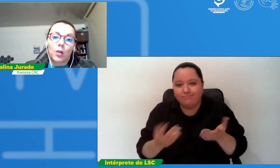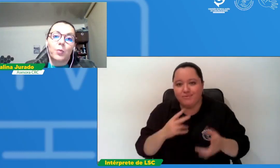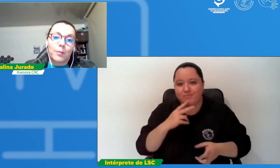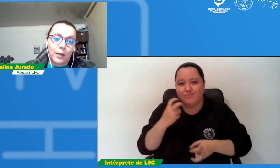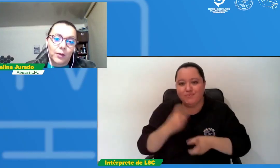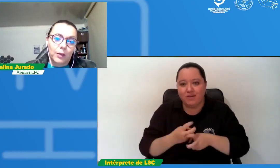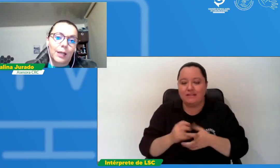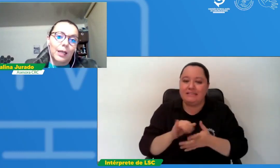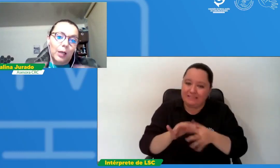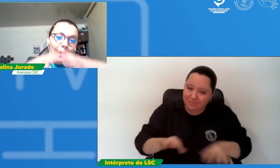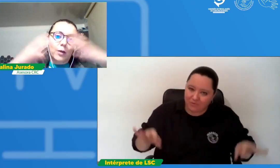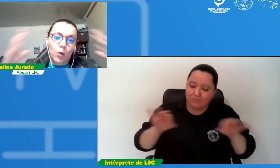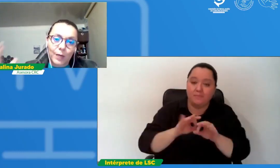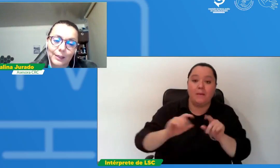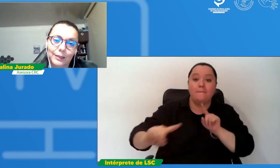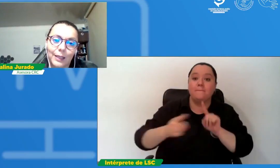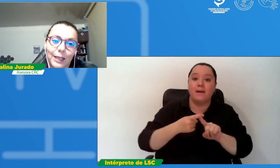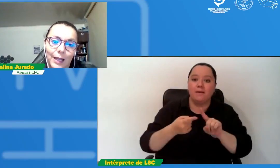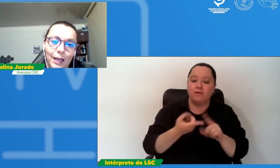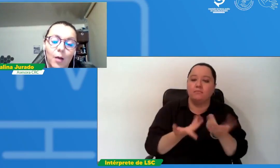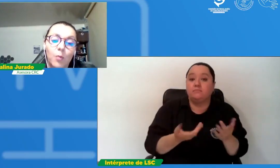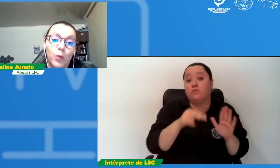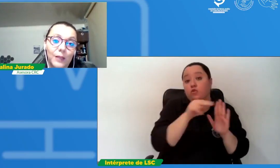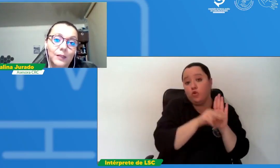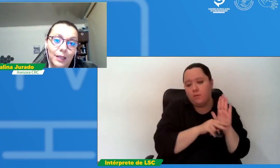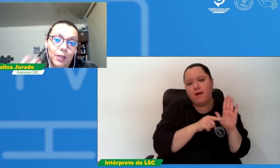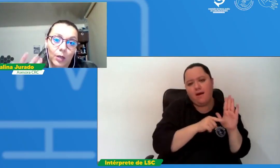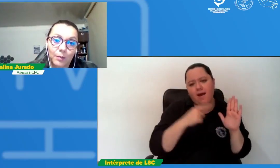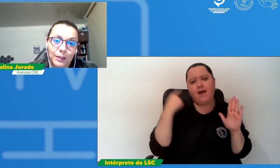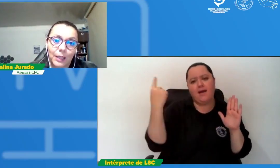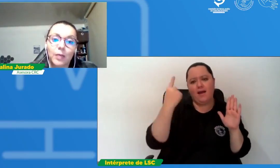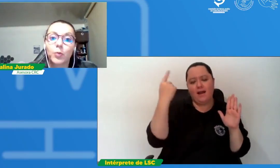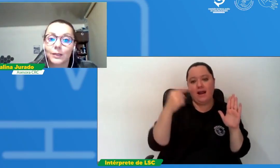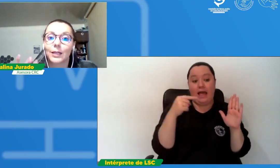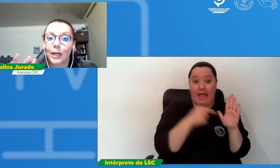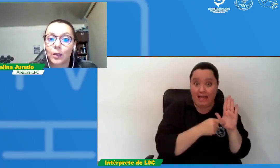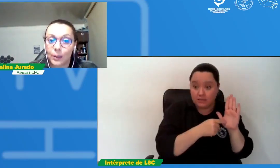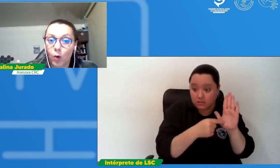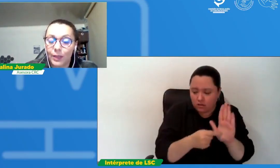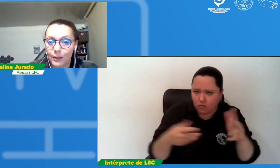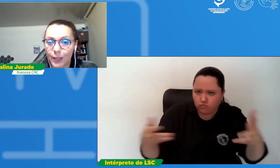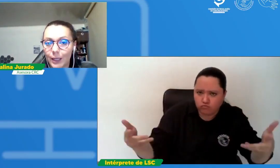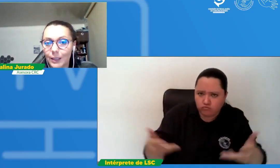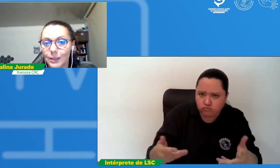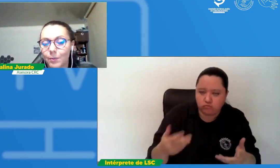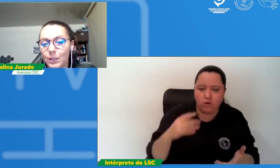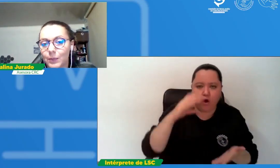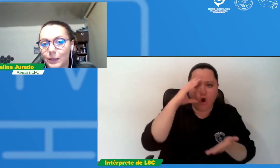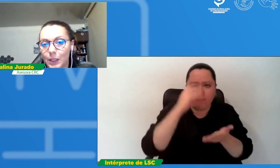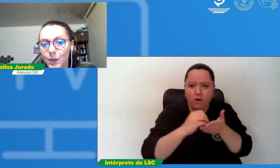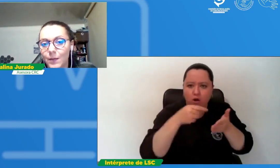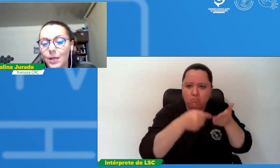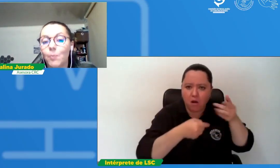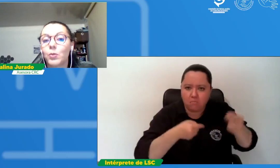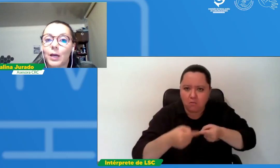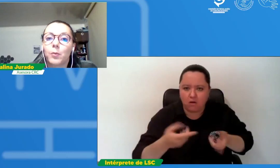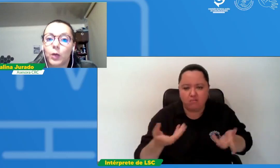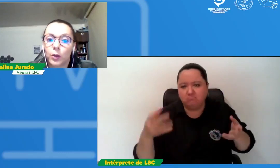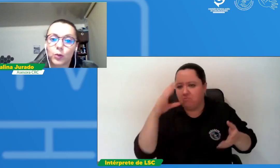lo primero será que la norma que está en general pueda ser retroalimentada y pueda ser comentada desde esa perspectiva pues para poder nosotros